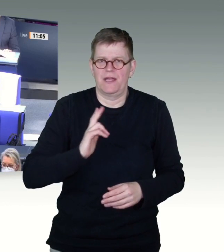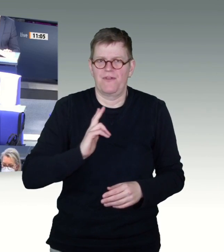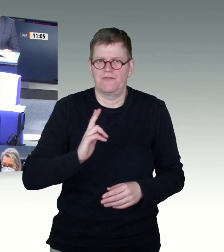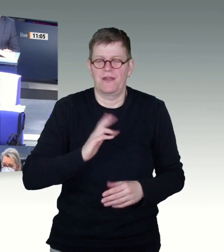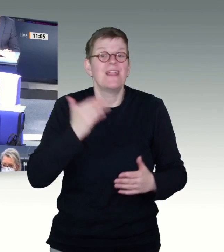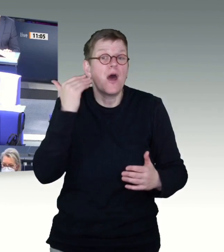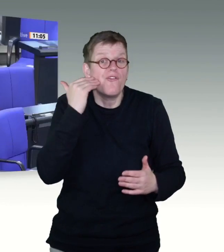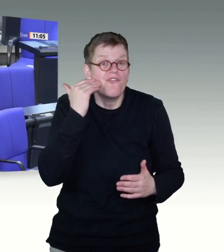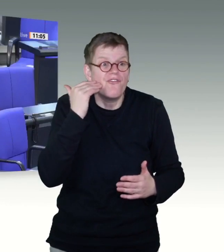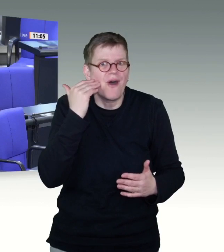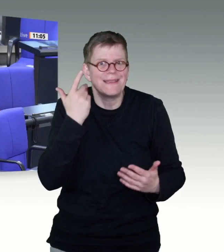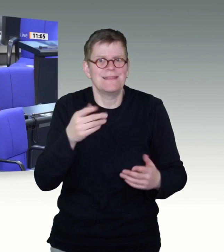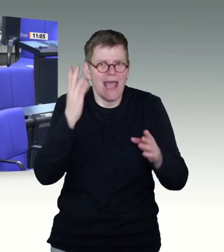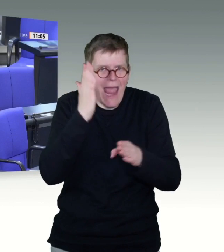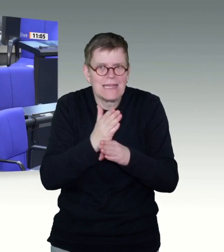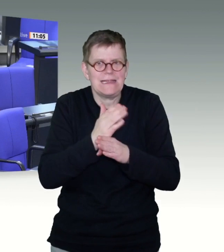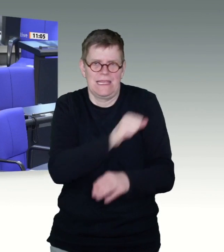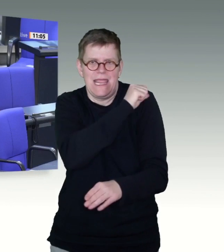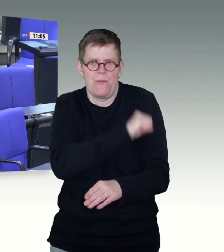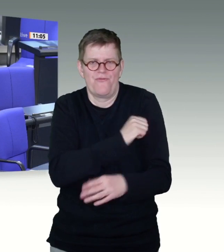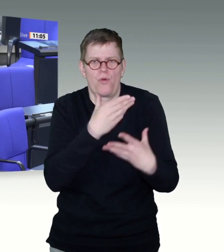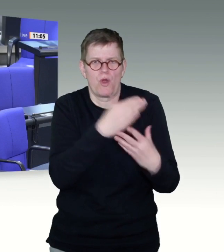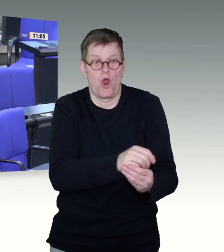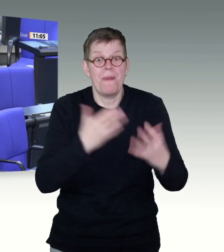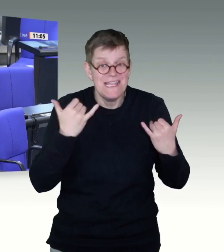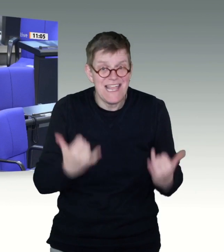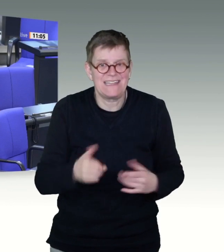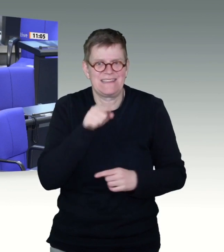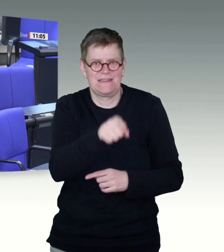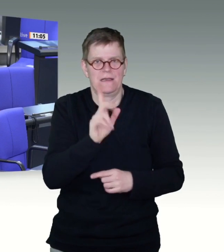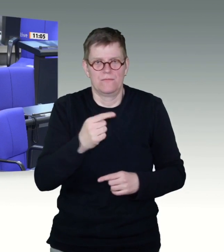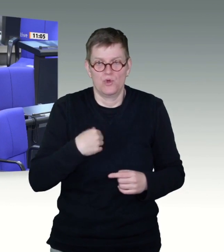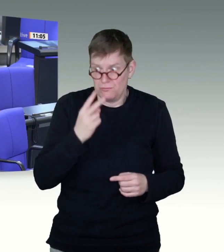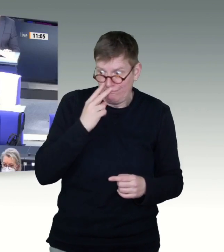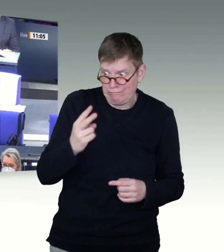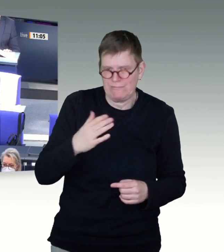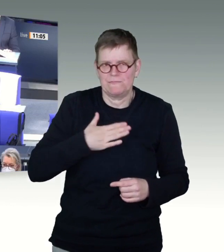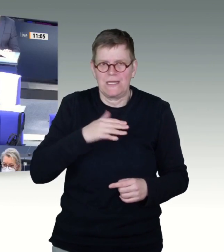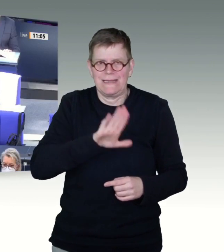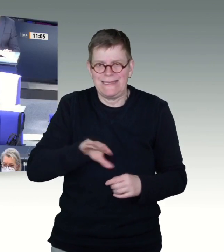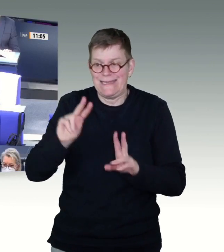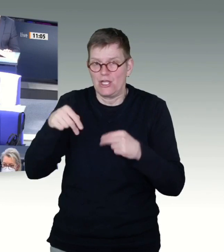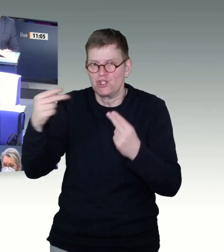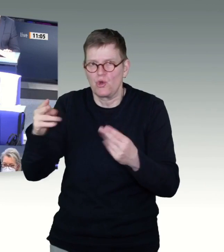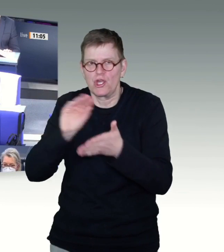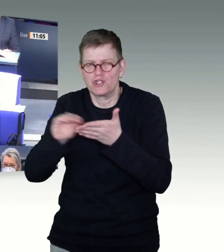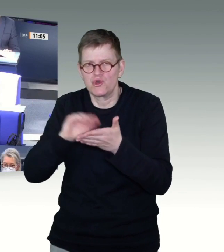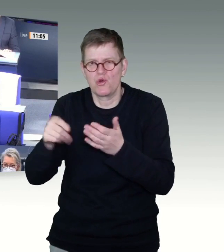nach Hause tragen, was Sie dafür tun, dass diese Patientinnen und Patienten Informationen erhalten,